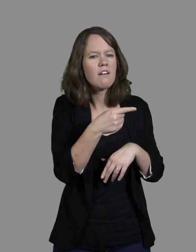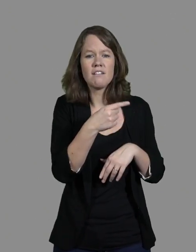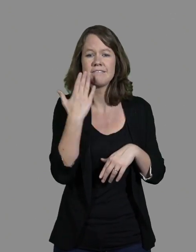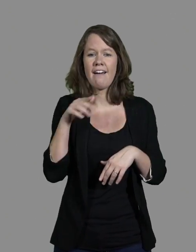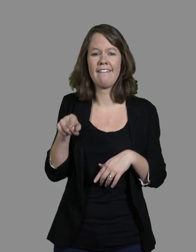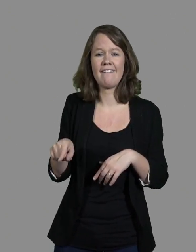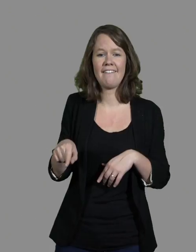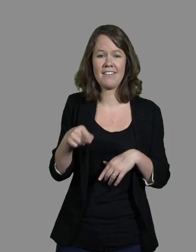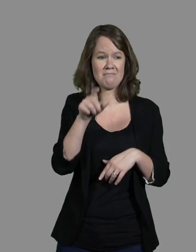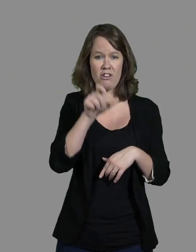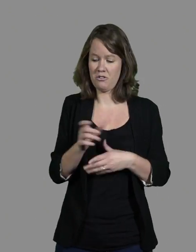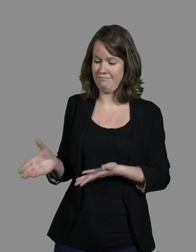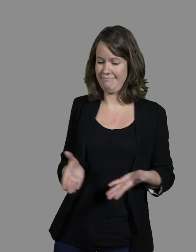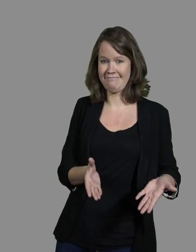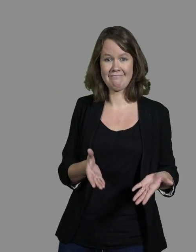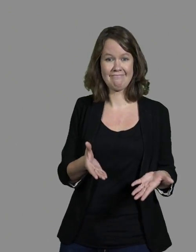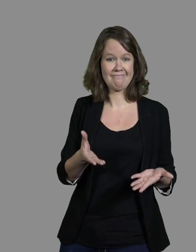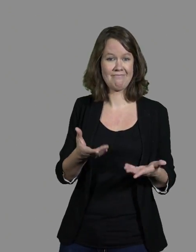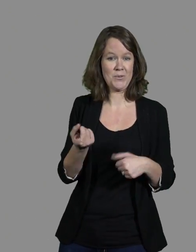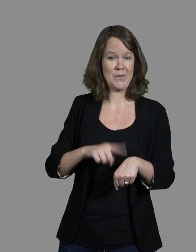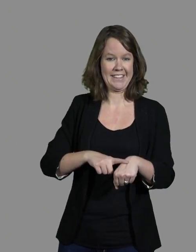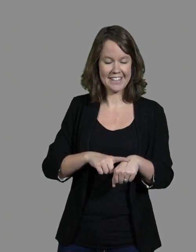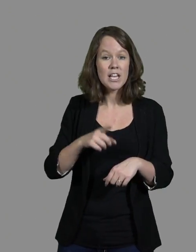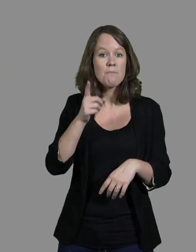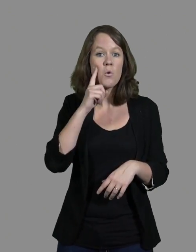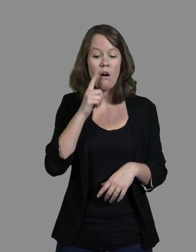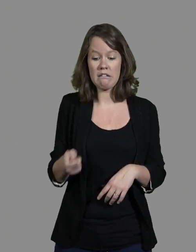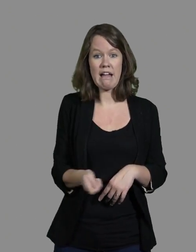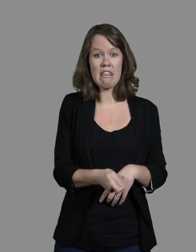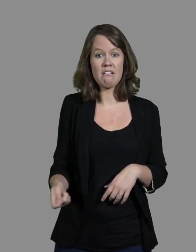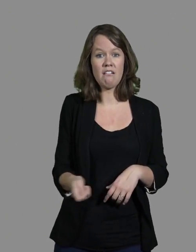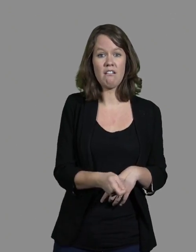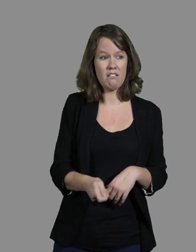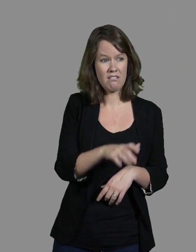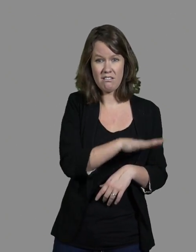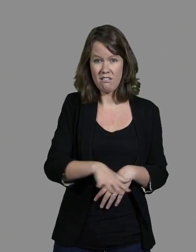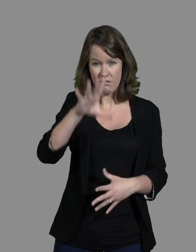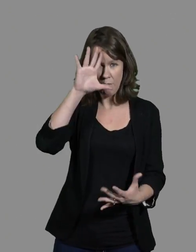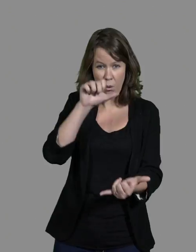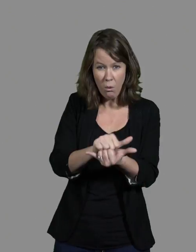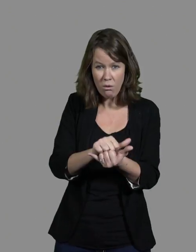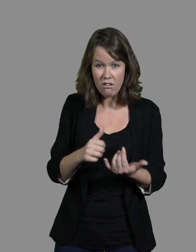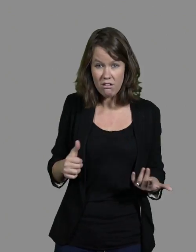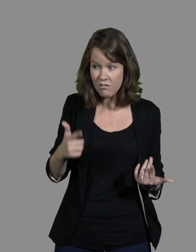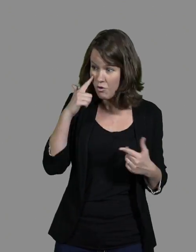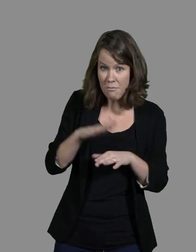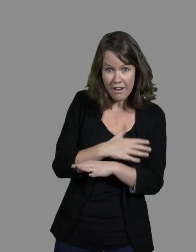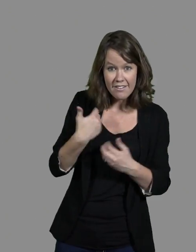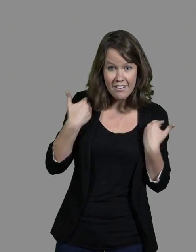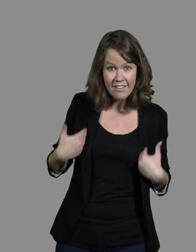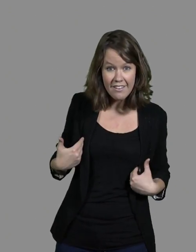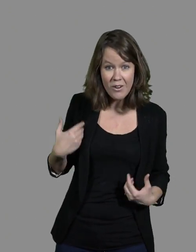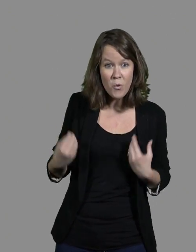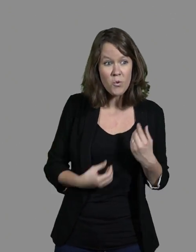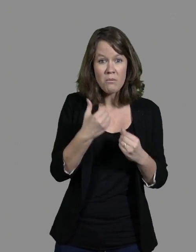une canne, on s'aperçoit que dans les transports en commun, y a énormément d'aveugles. Les gens ne voient pas. Ou alors sont cachés derrière